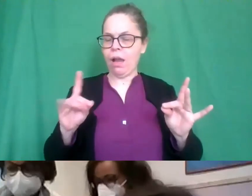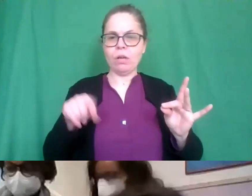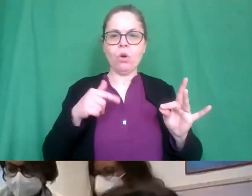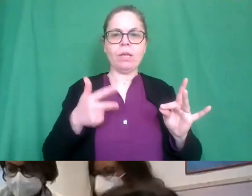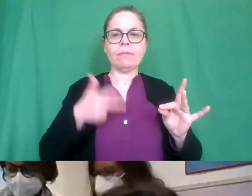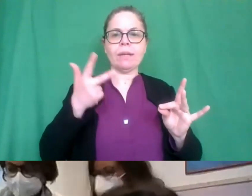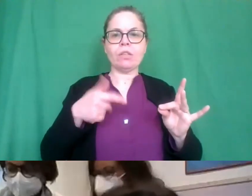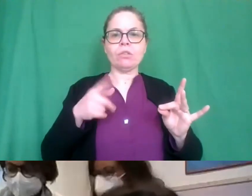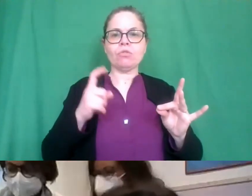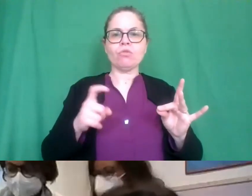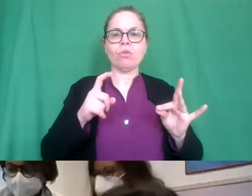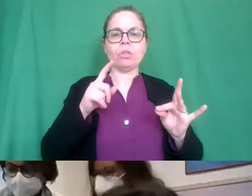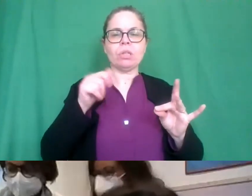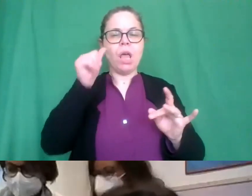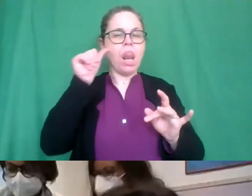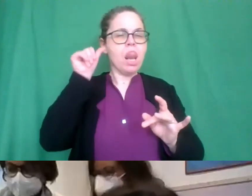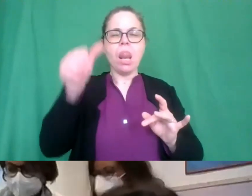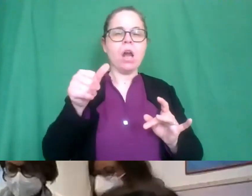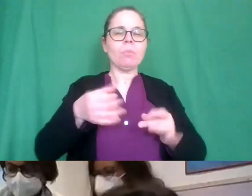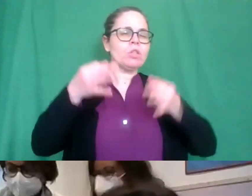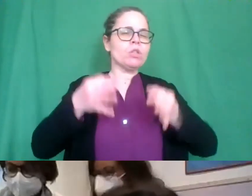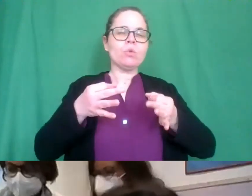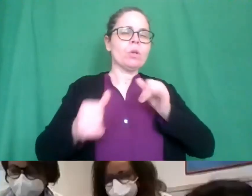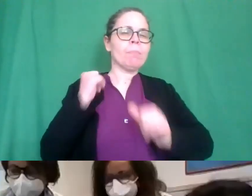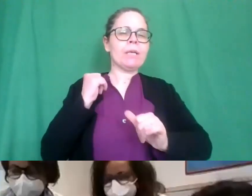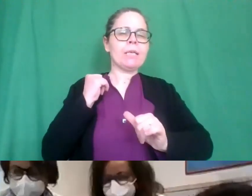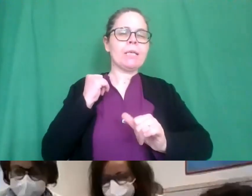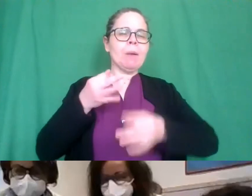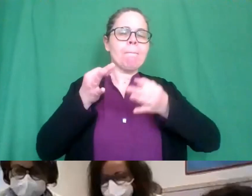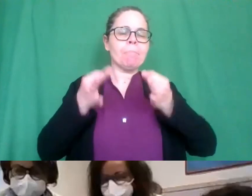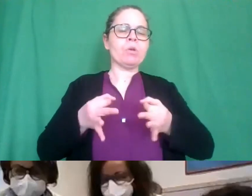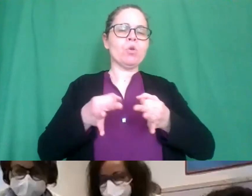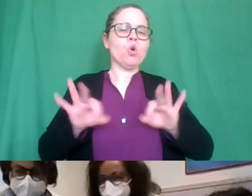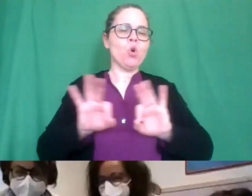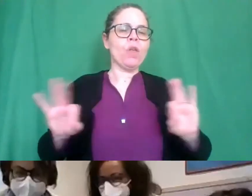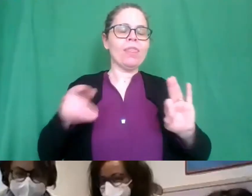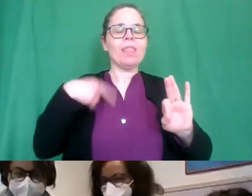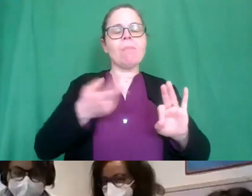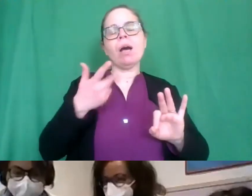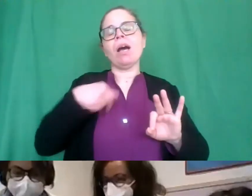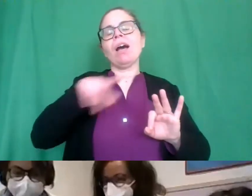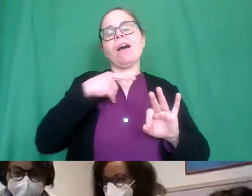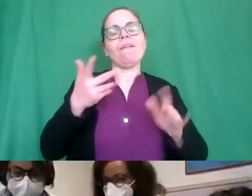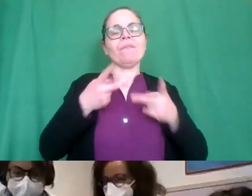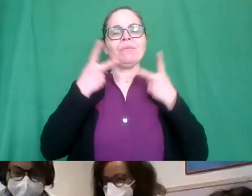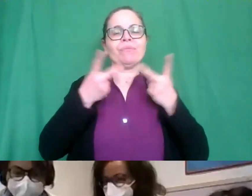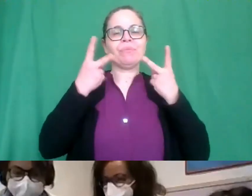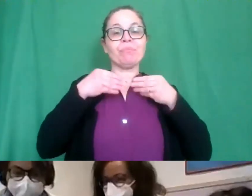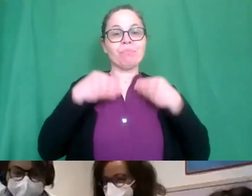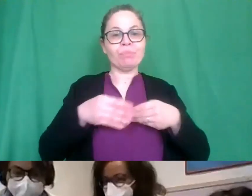l'anno prossimo ci prepareremo meglio ma siamo molto felici di aver partecipato è vero?